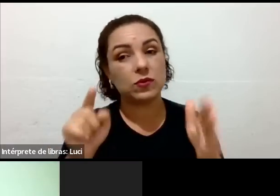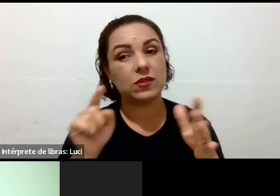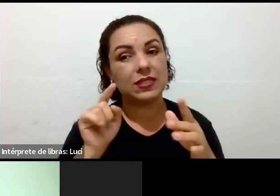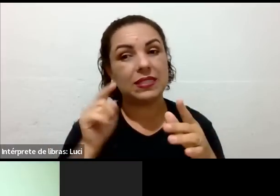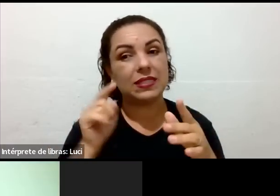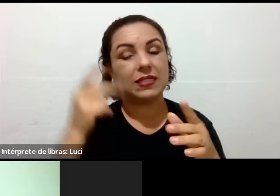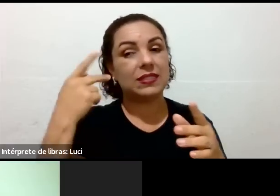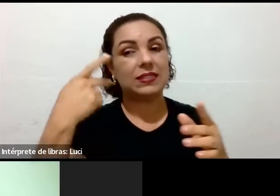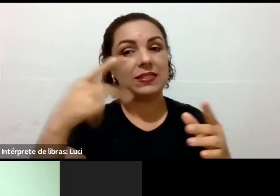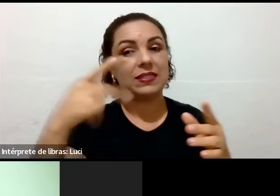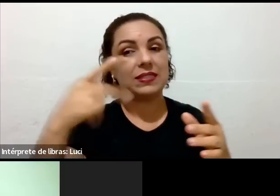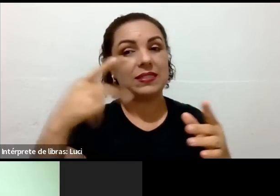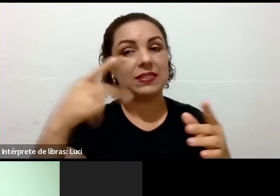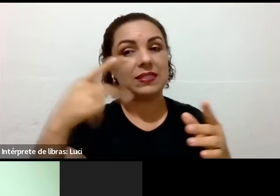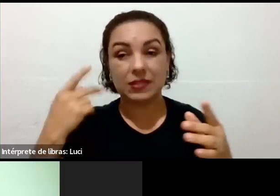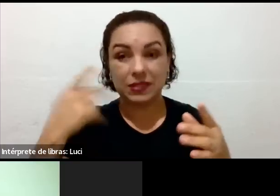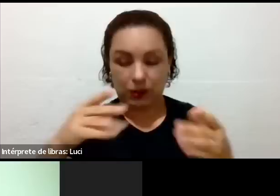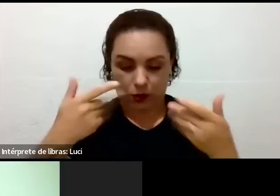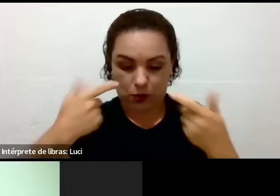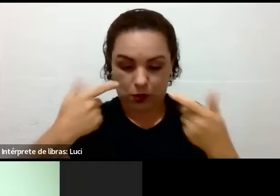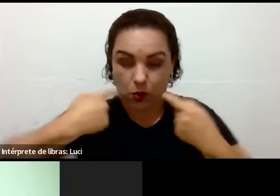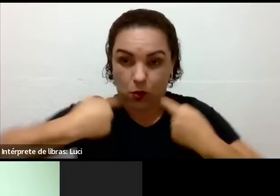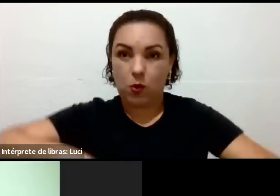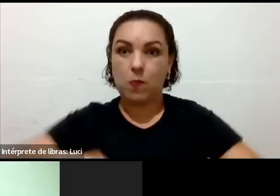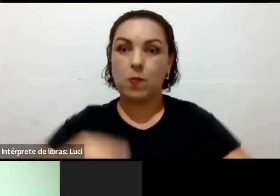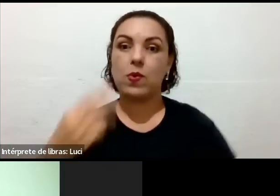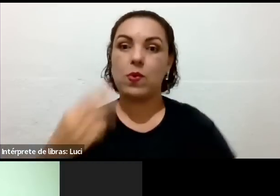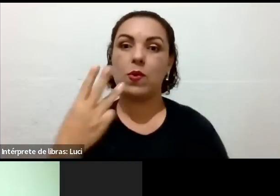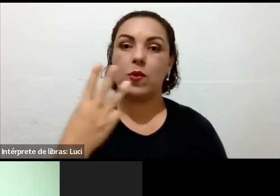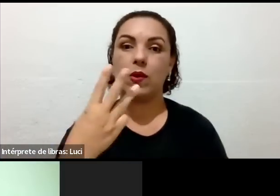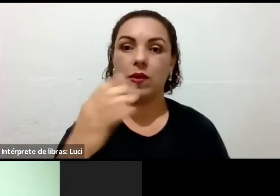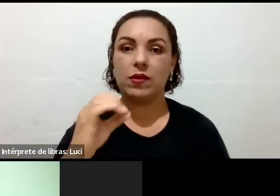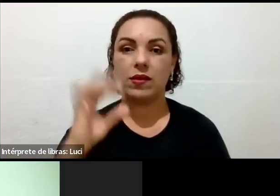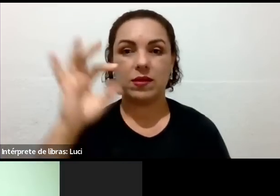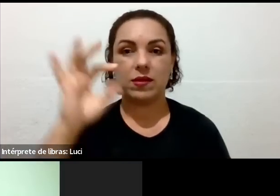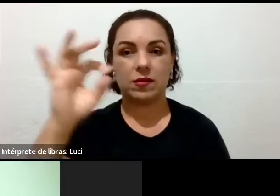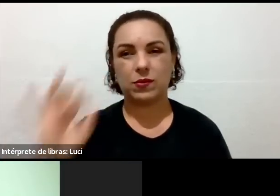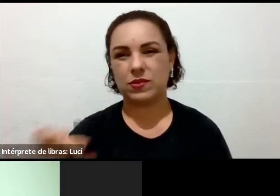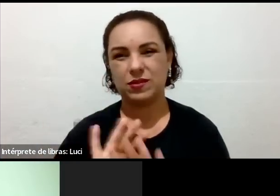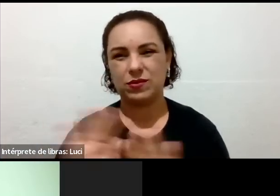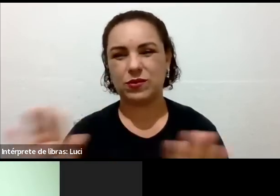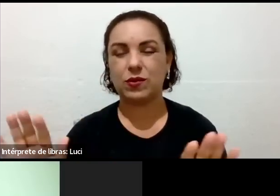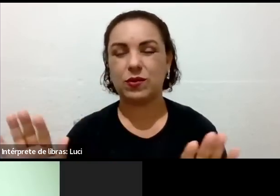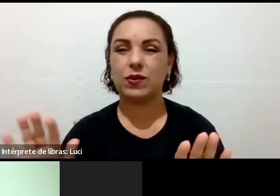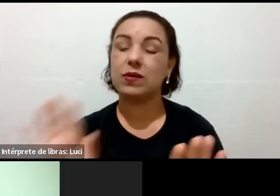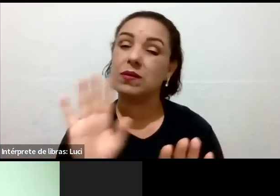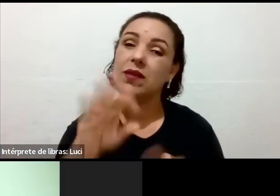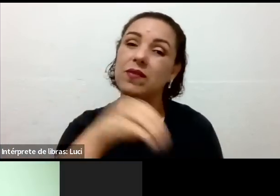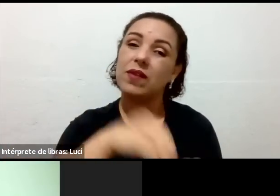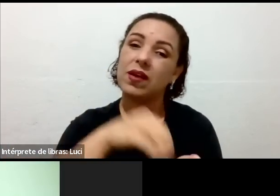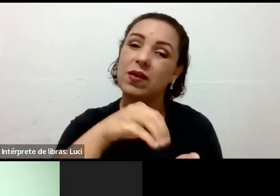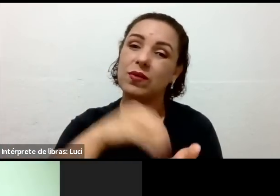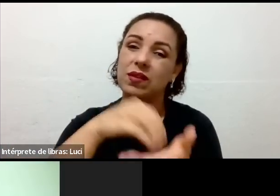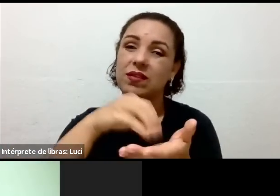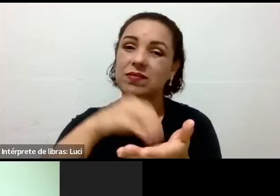seu corpo. Ajudou? Ajudou. Contribuiu, sim. Só que a maior parte do seu corpo,